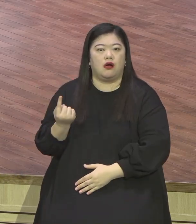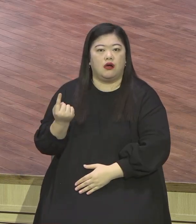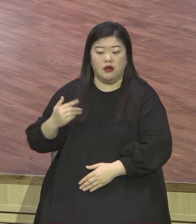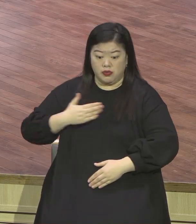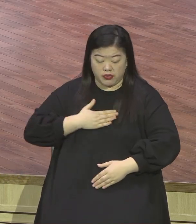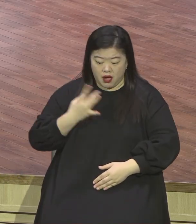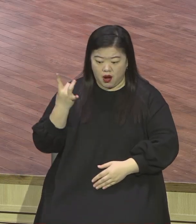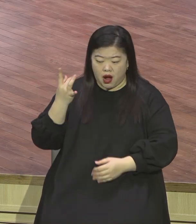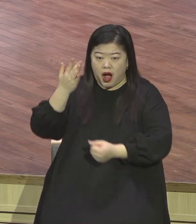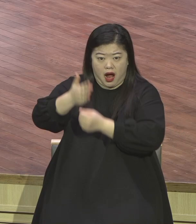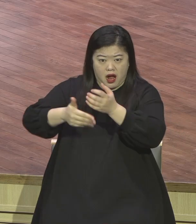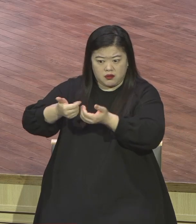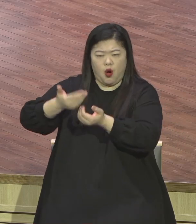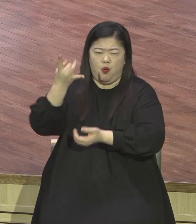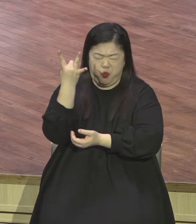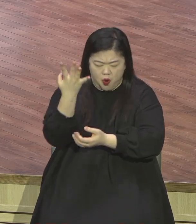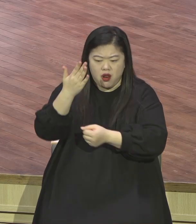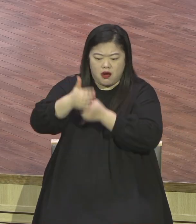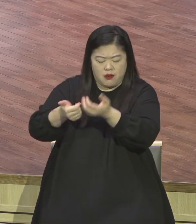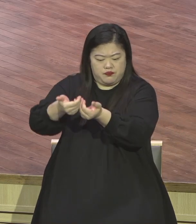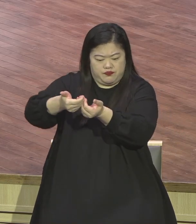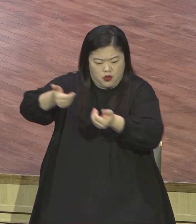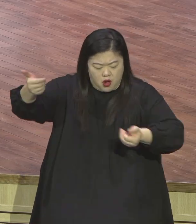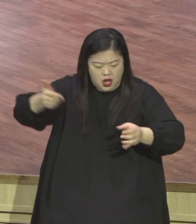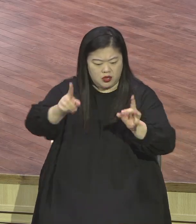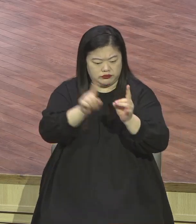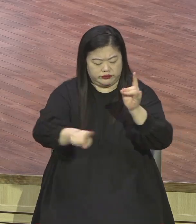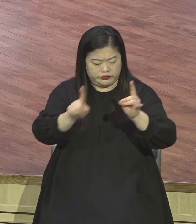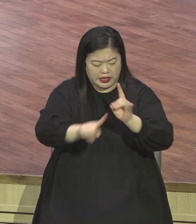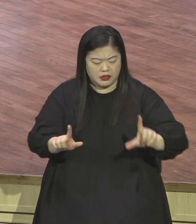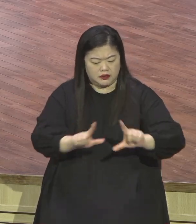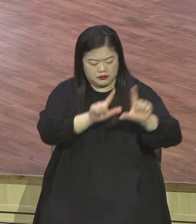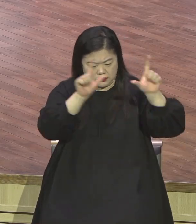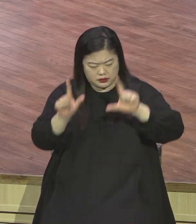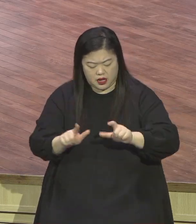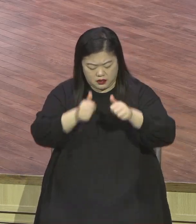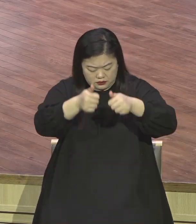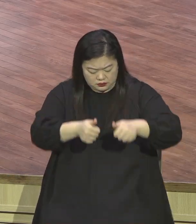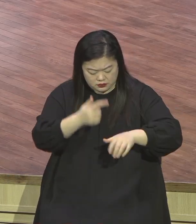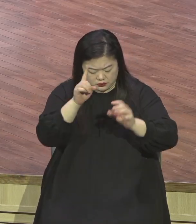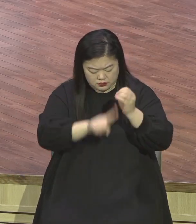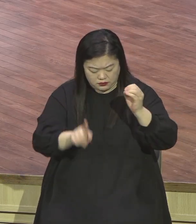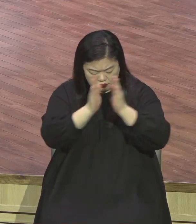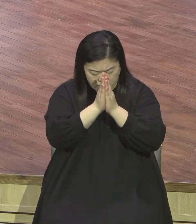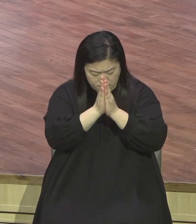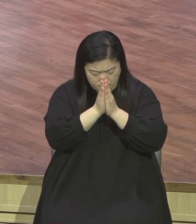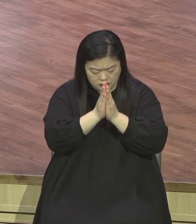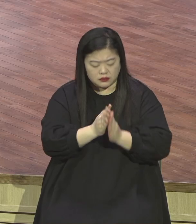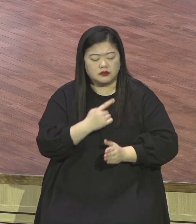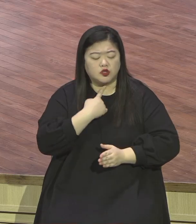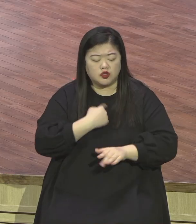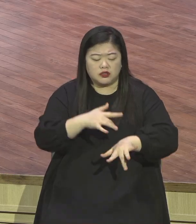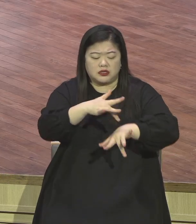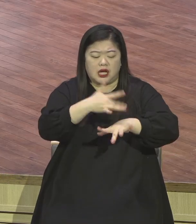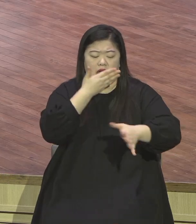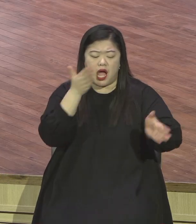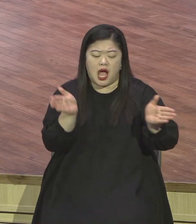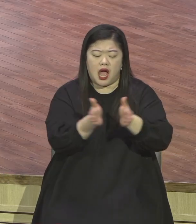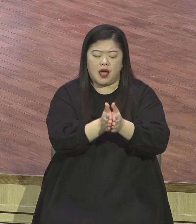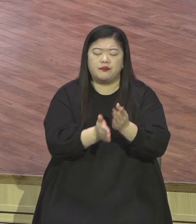하나님과 원수대에 있는데 하나님 직접 찾아 너 내 거야 직접 찾아와 버렸어 이런저런